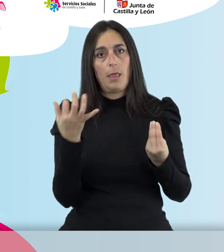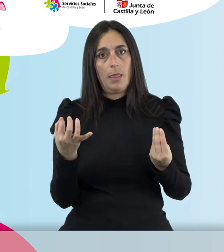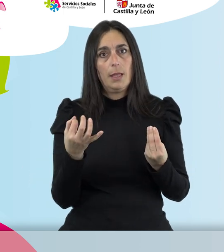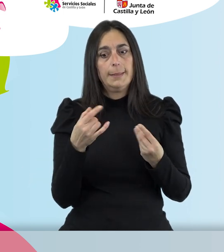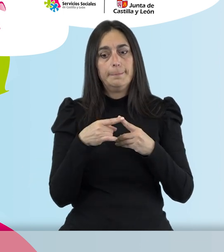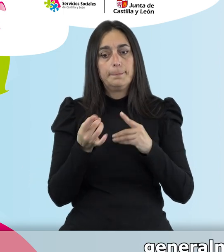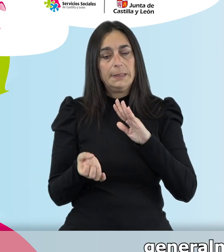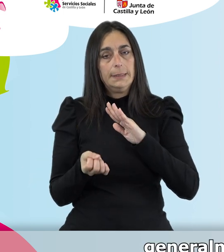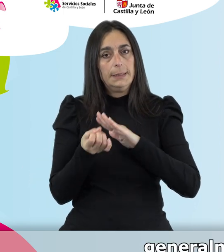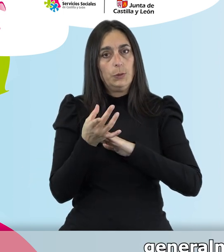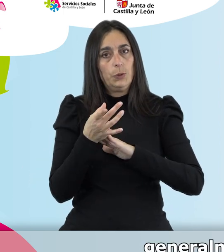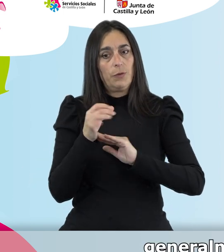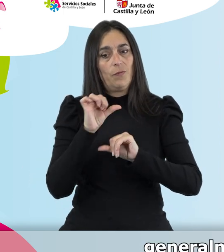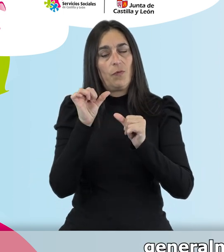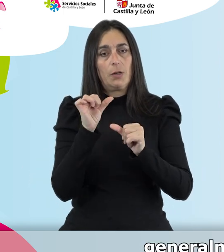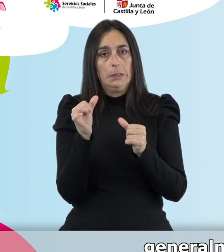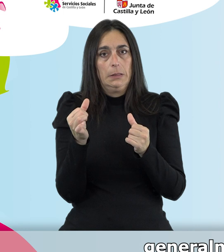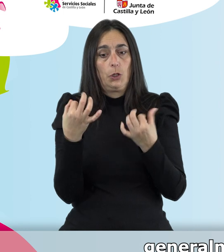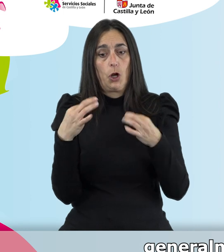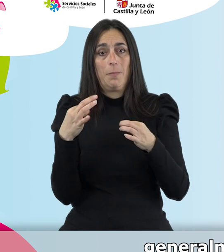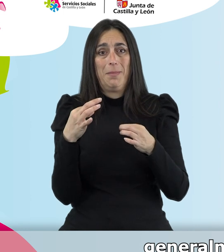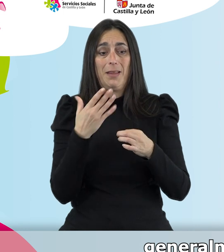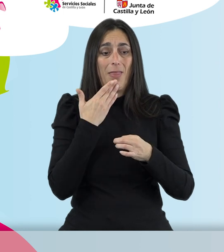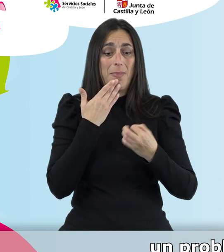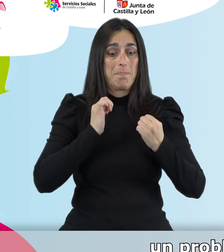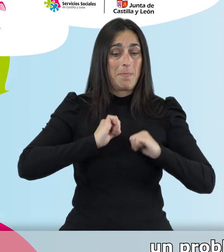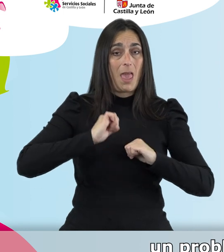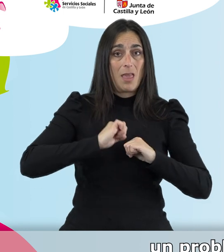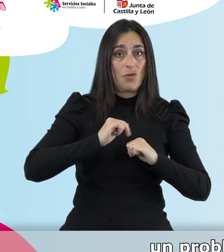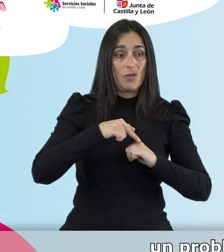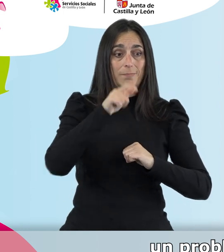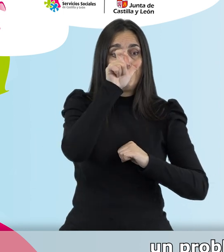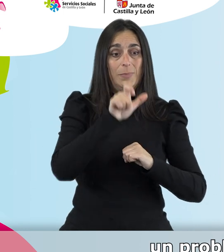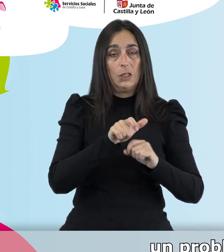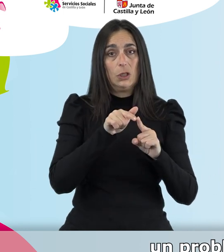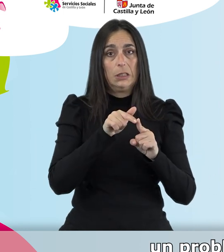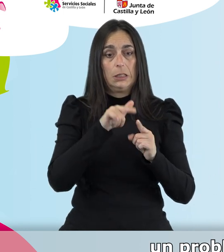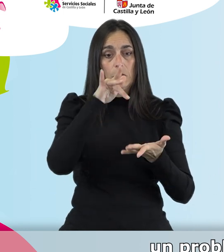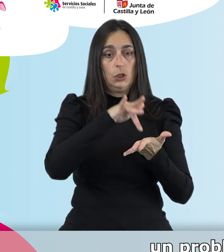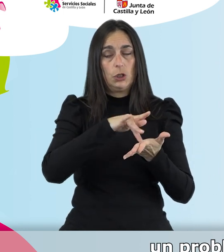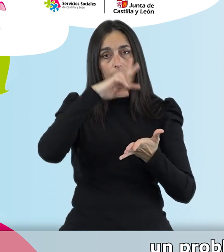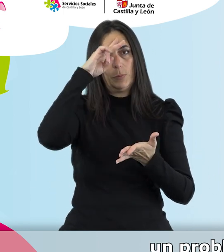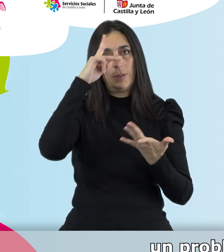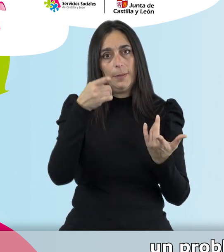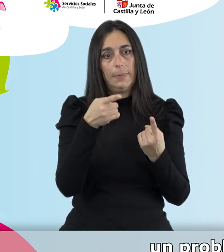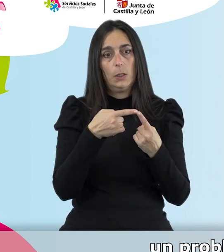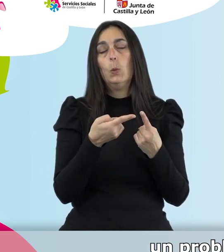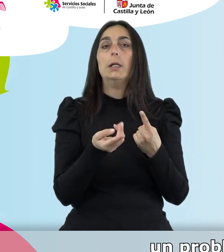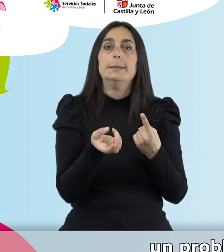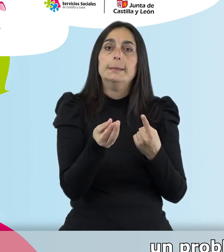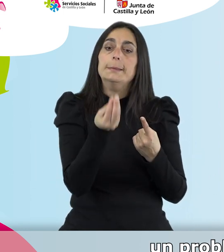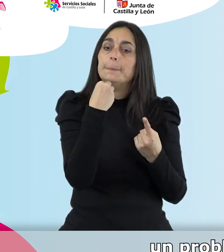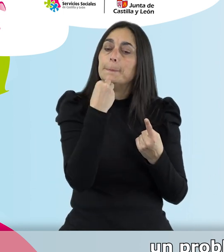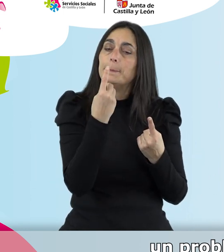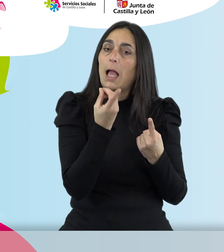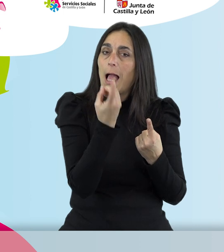generalmente en las personas mayores un problema por la falta de ingesta